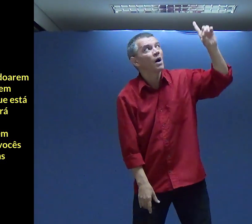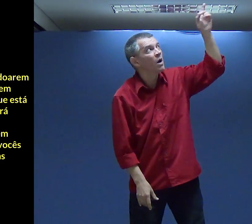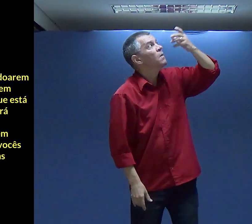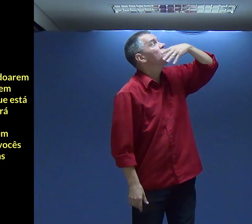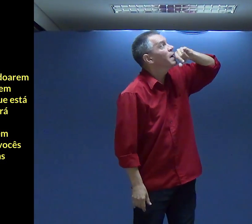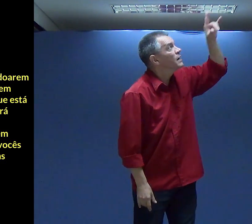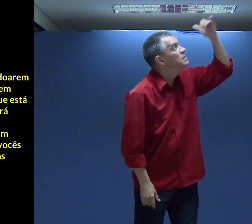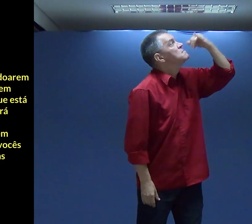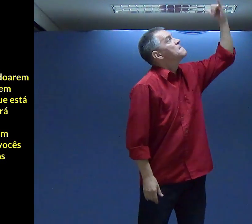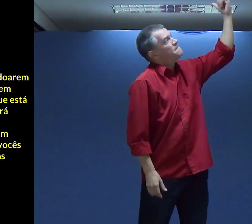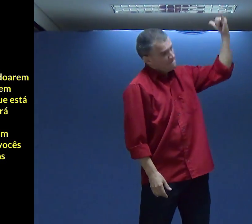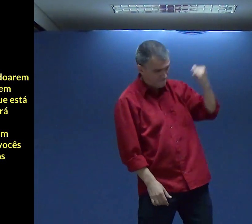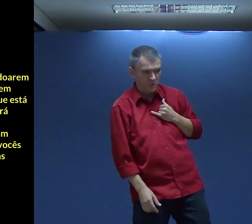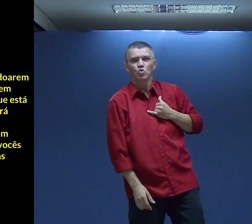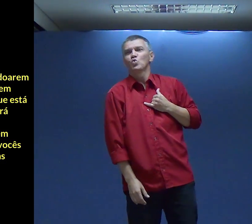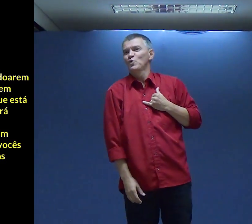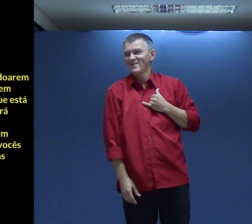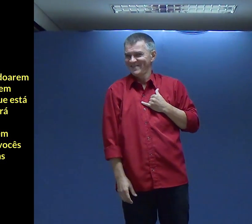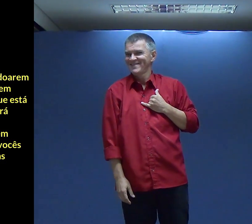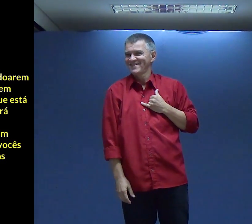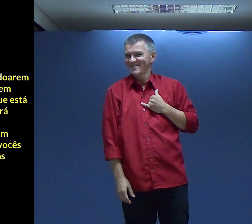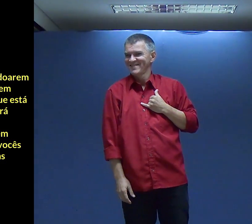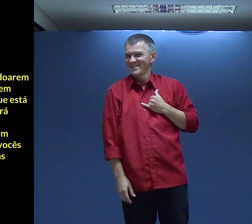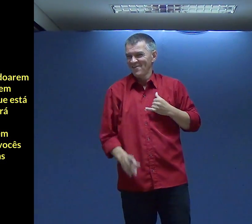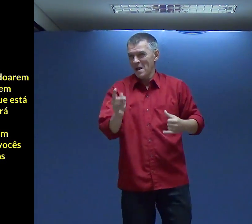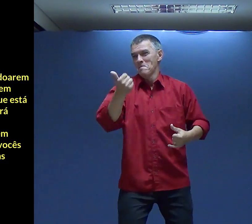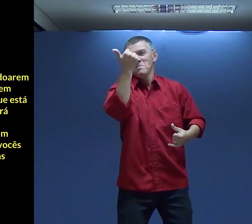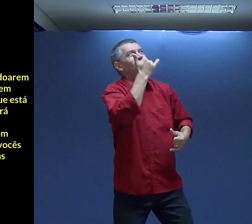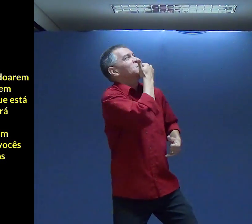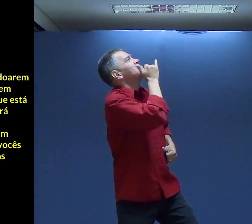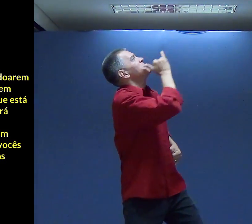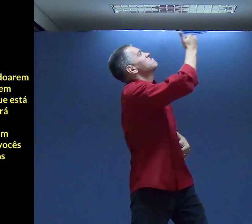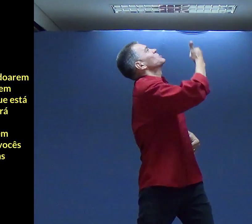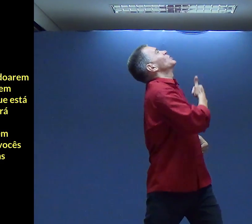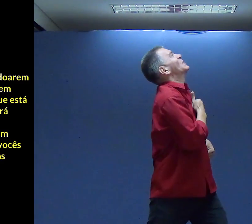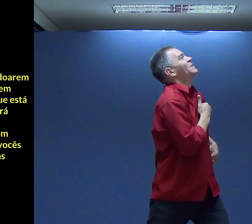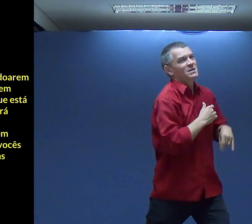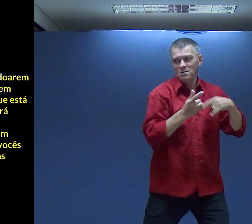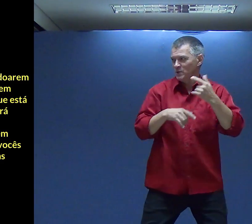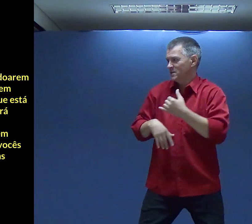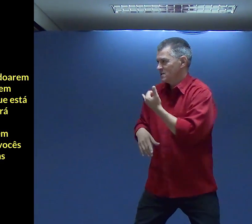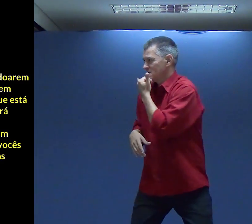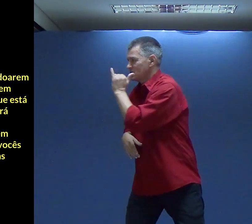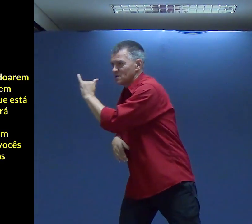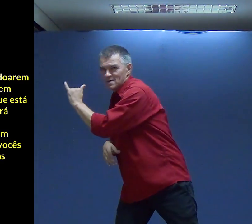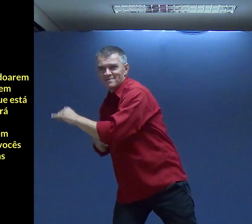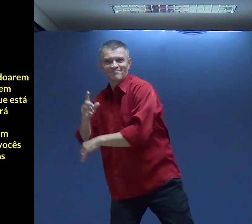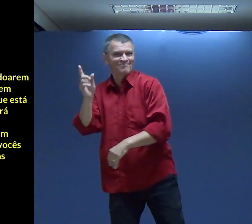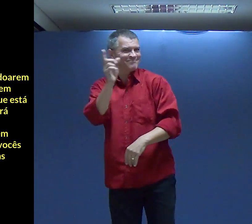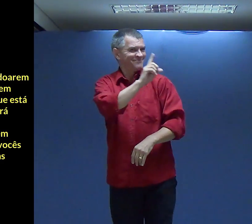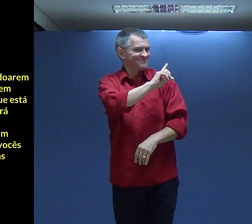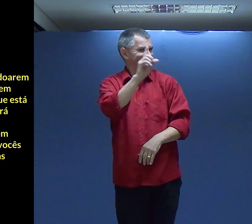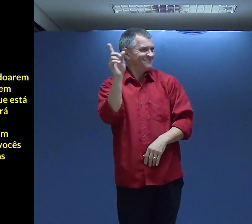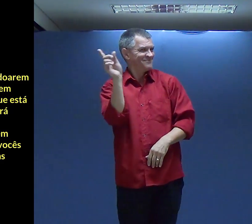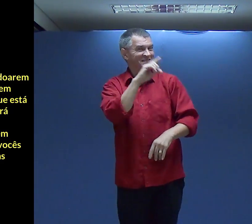bebe perdão Porque perdão dele Também invade a minha vida Quando um dia Veio pedir perdão Para Deus